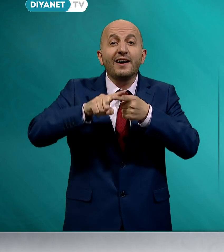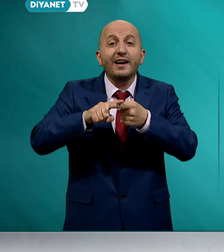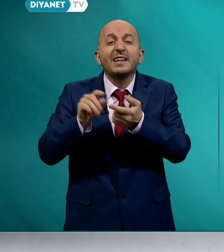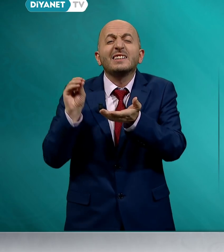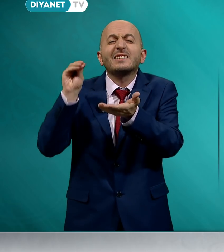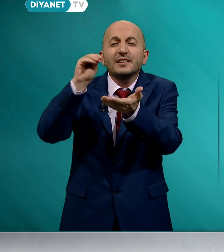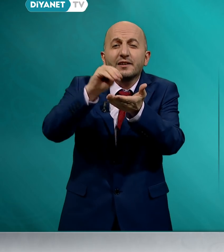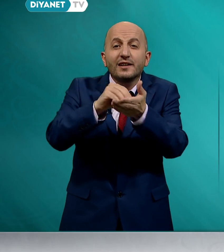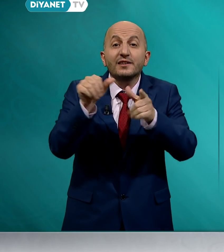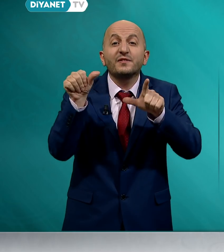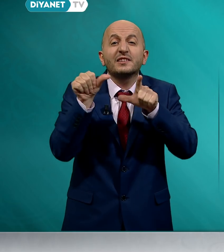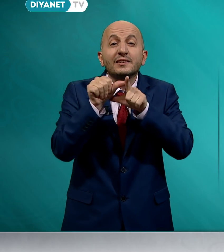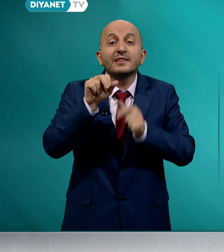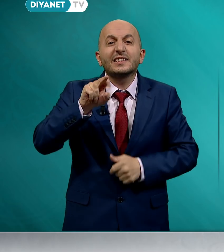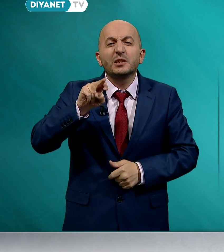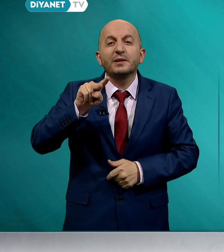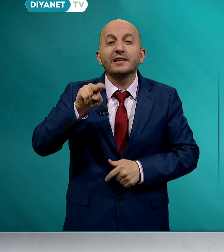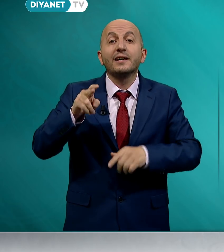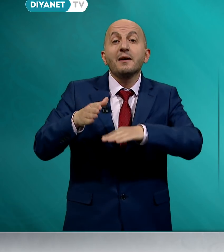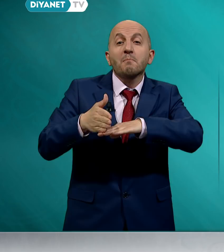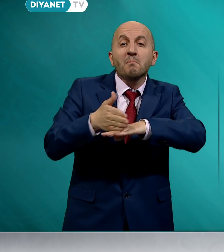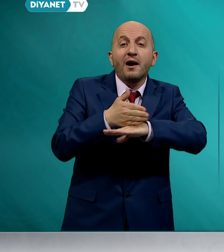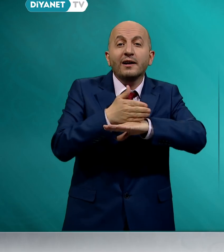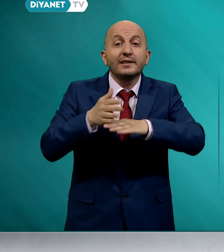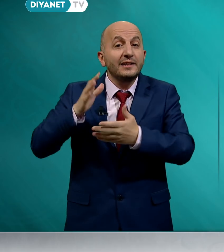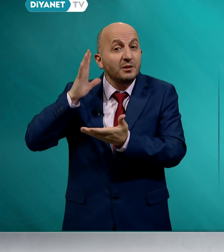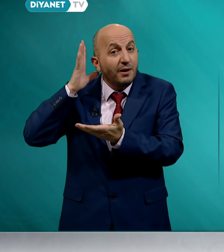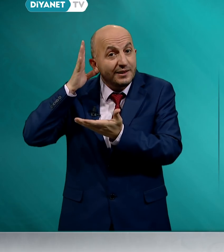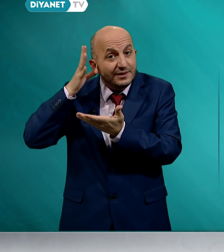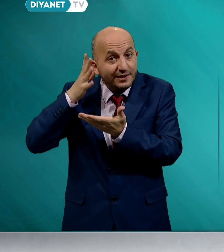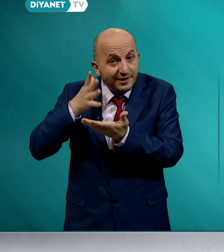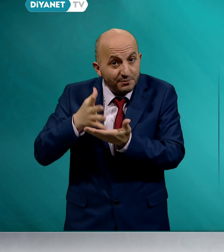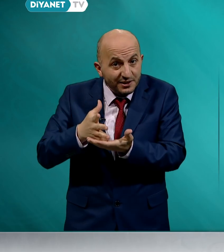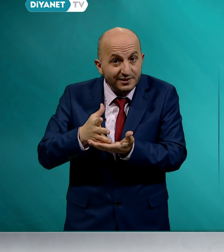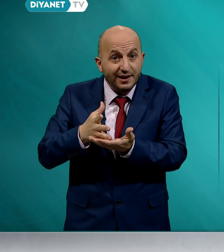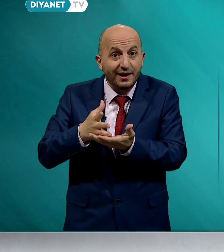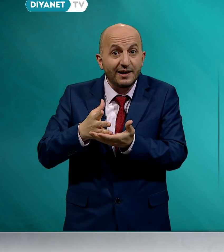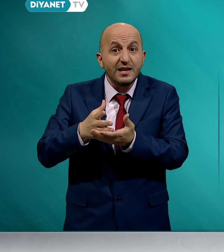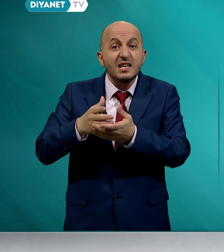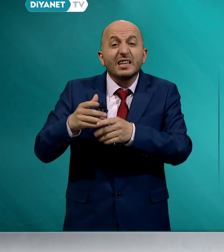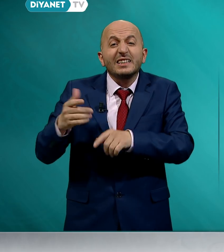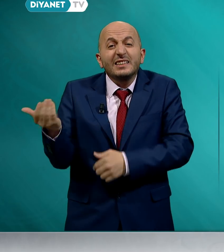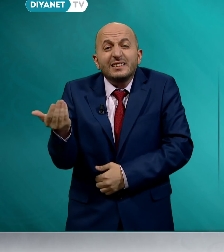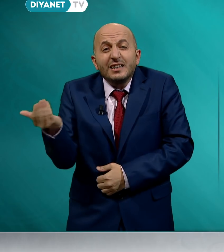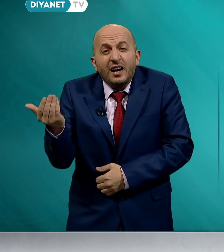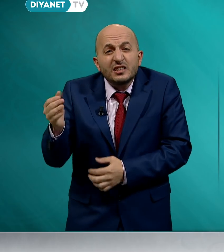sadaka-i fıtır gibi mali ibadetlerimizle ihtiyaç